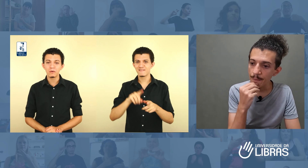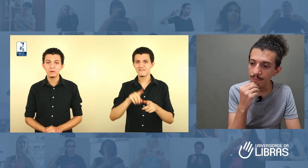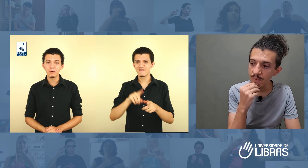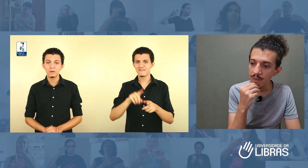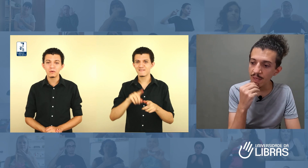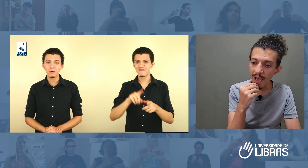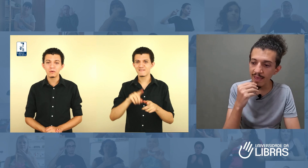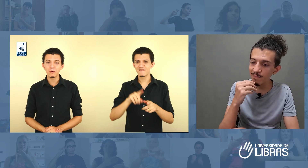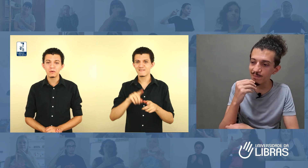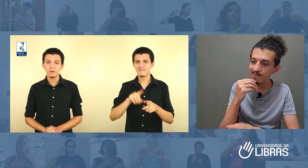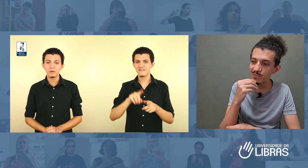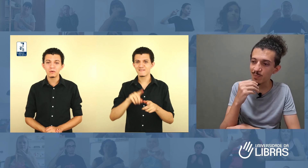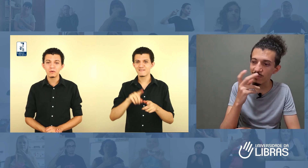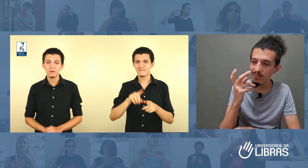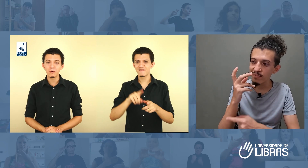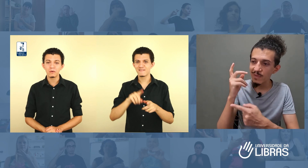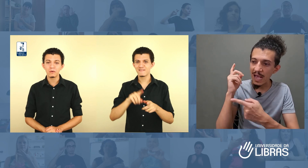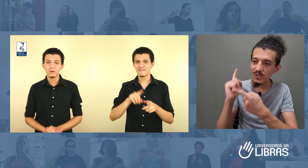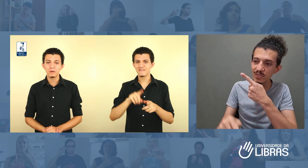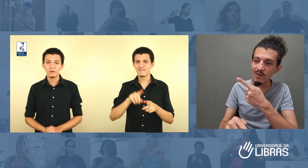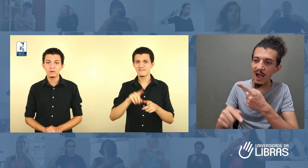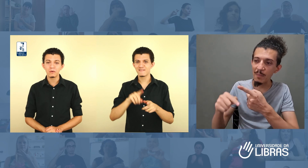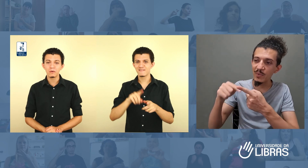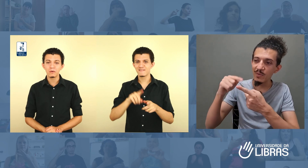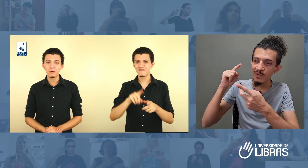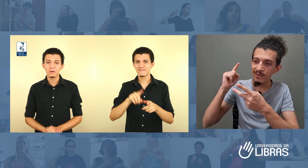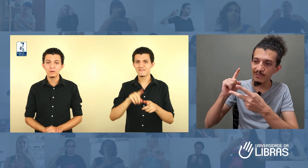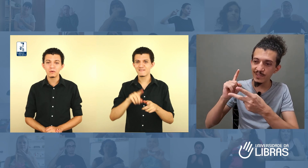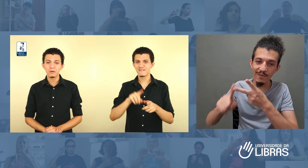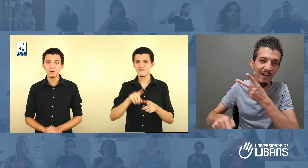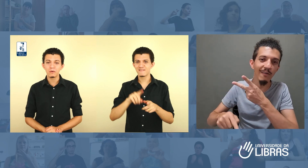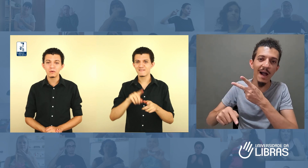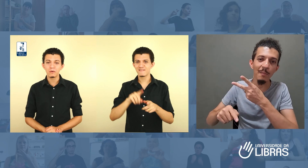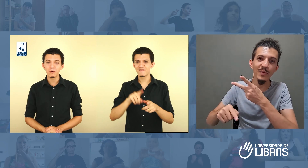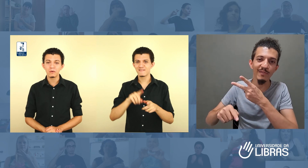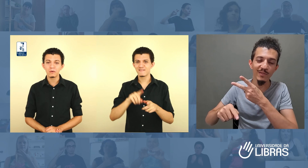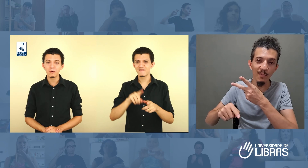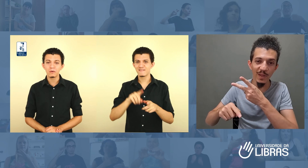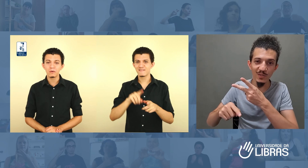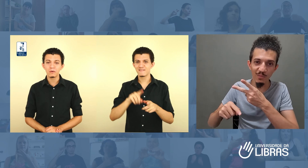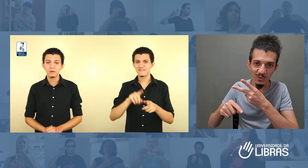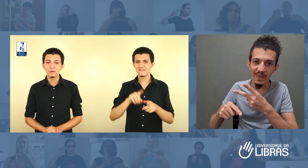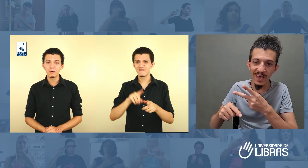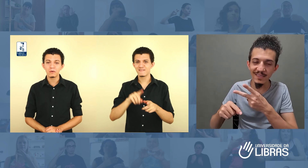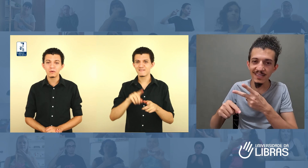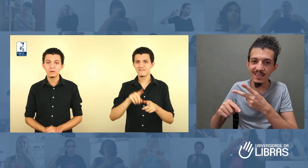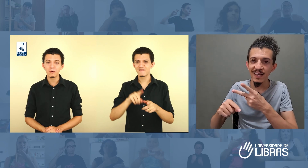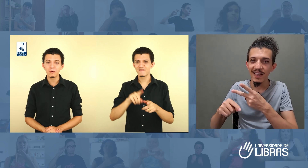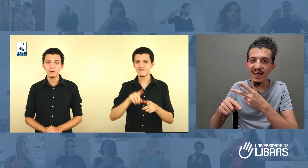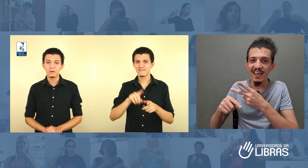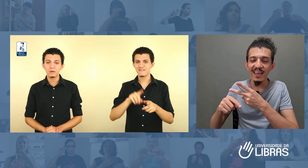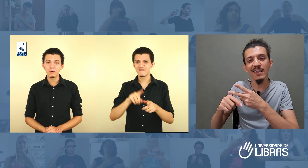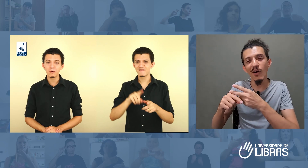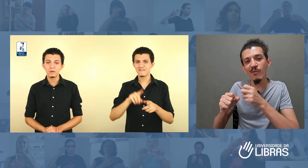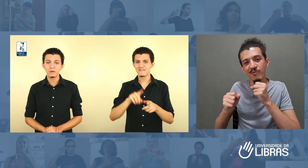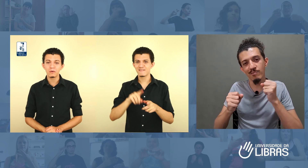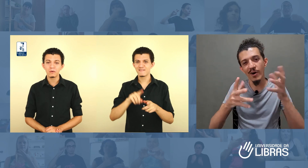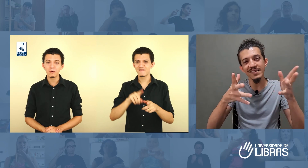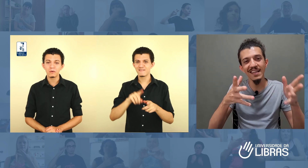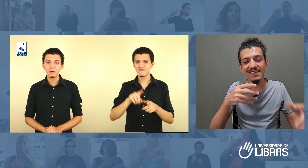E aí, tipo, raciocínio rápido. Já falo rápido, eventualmente, no português. Então, bora sinalizar